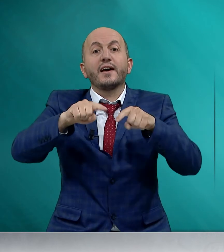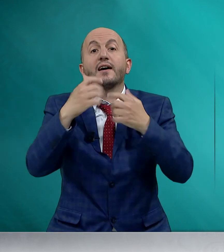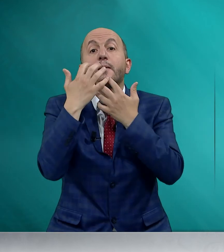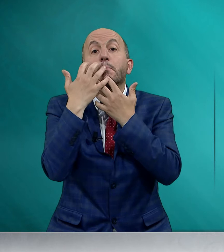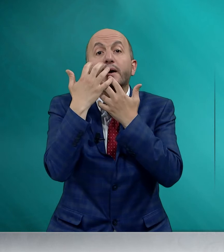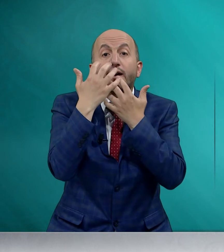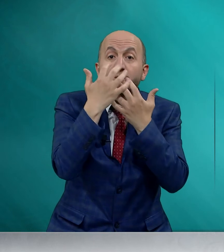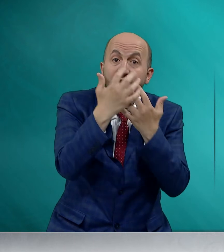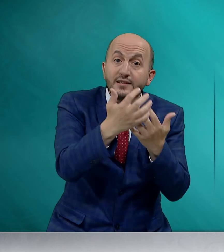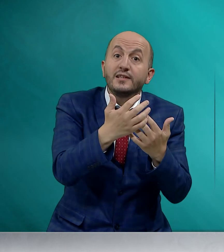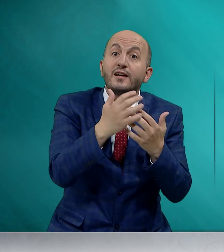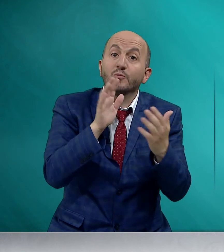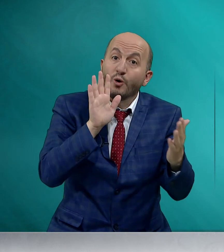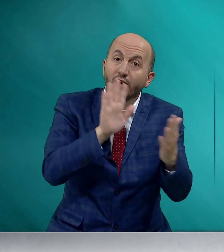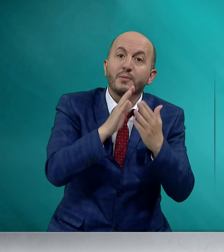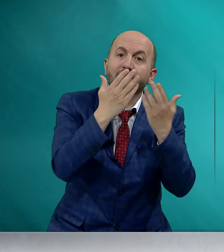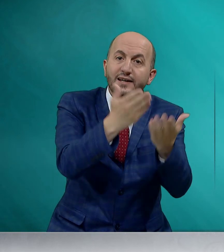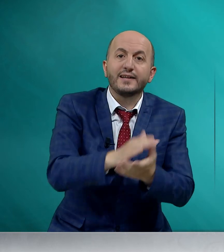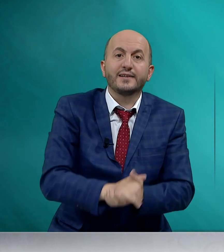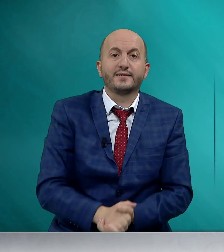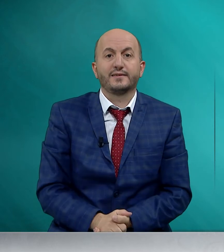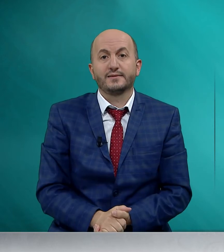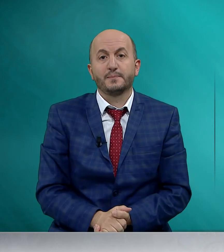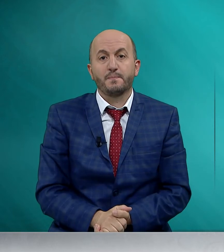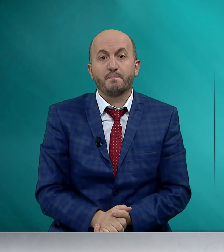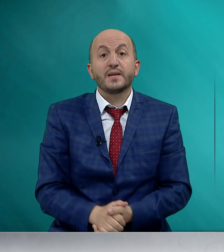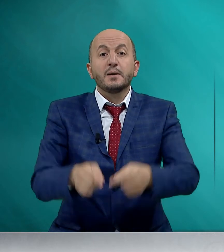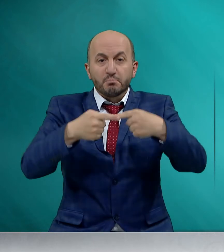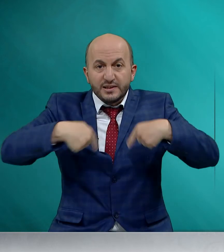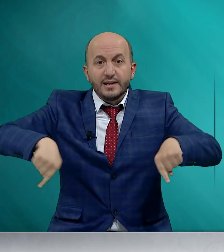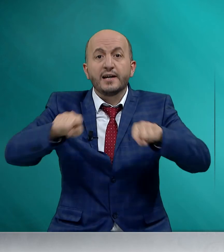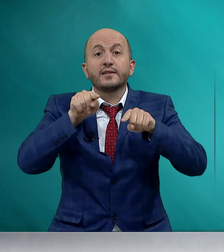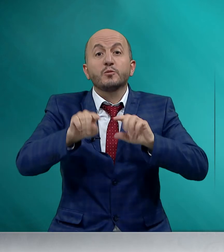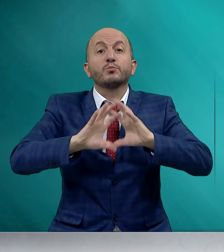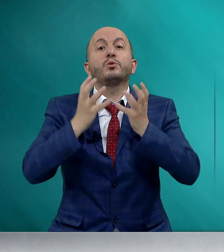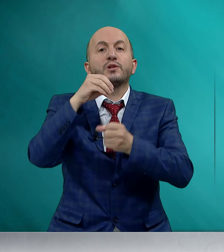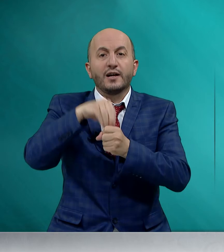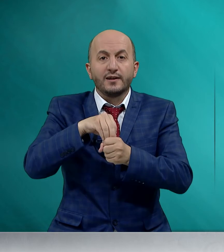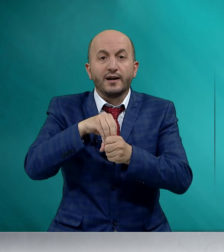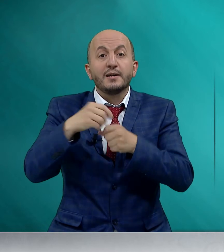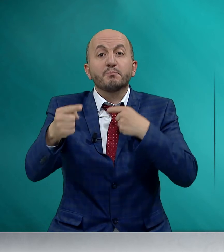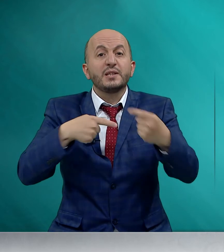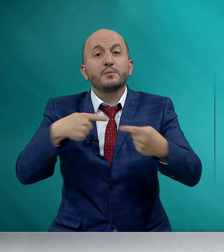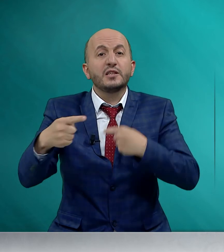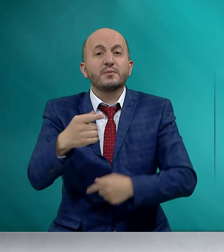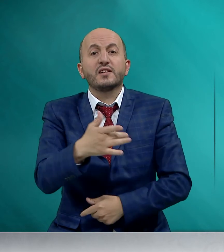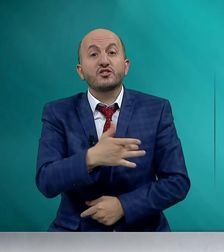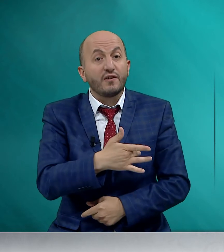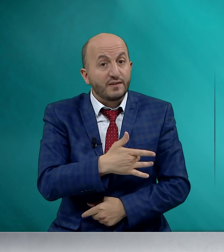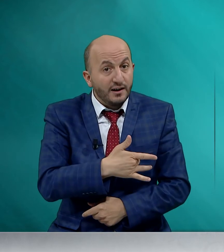merhametiyle muamele eder. Bizler bu dünyada birbirimize şefkat,